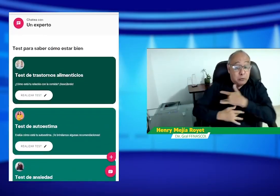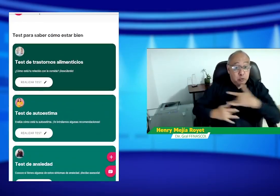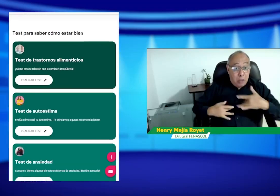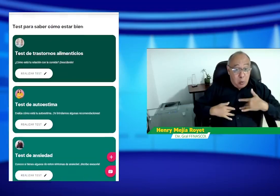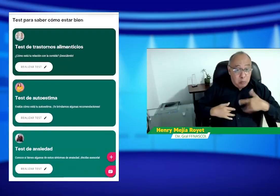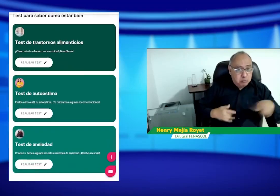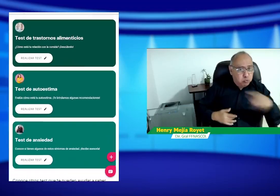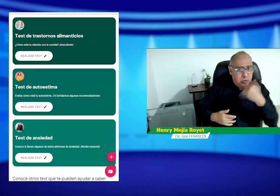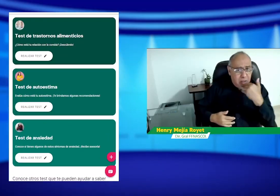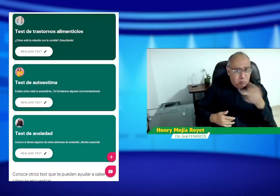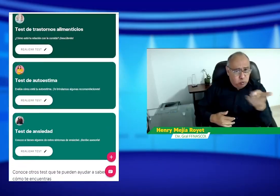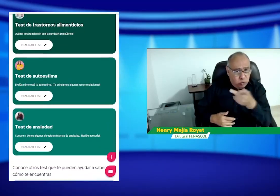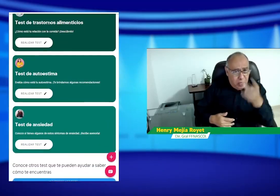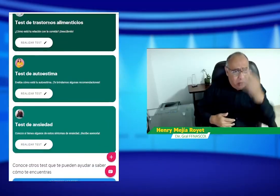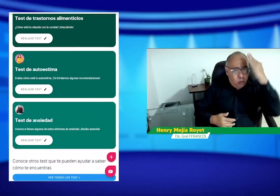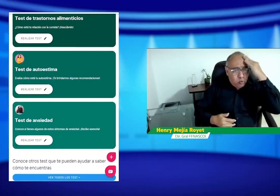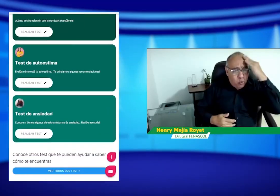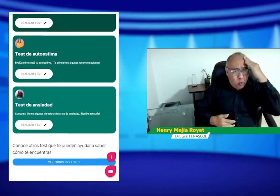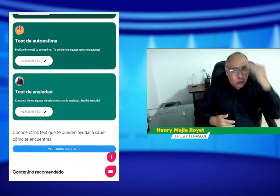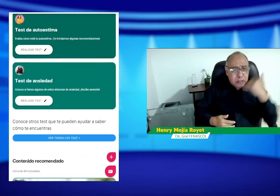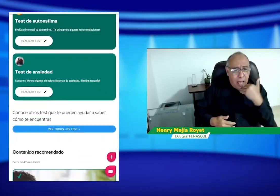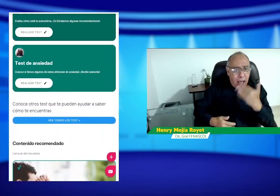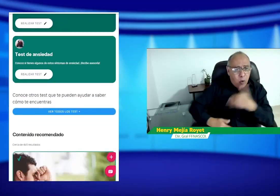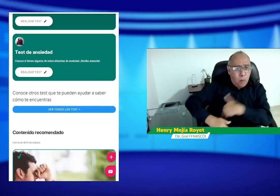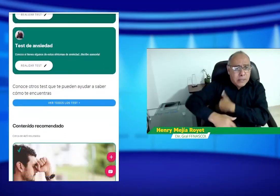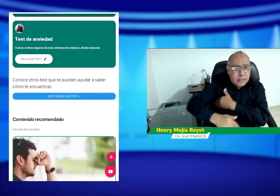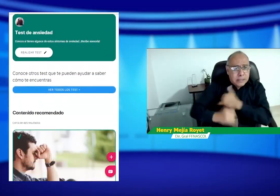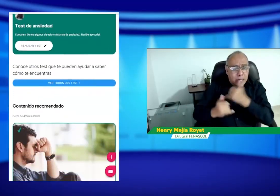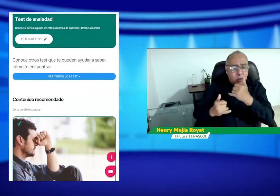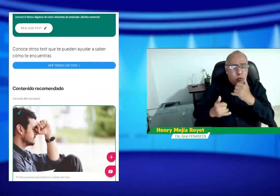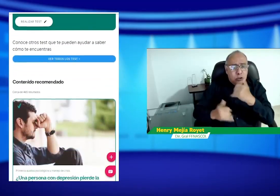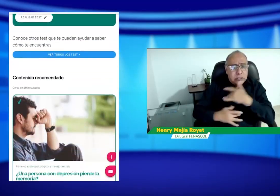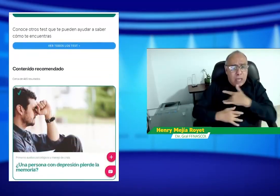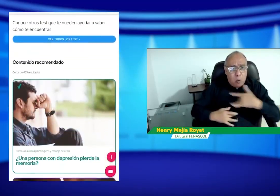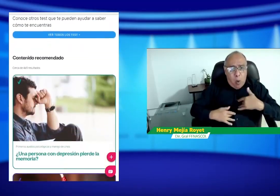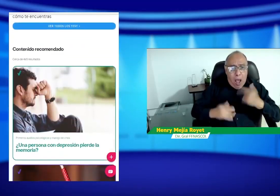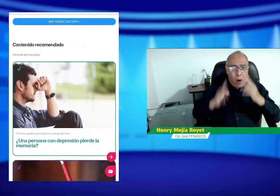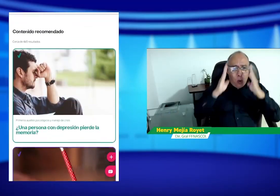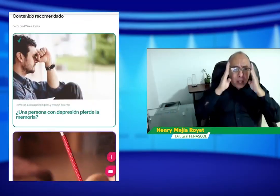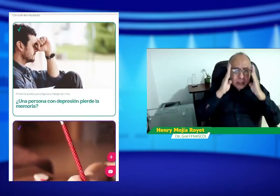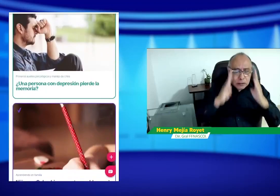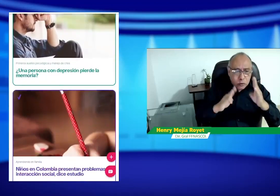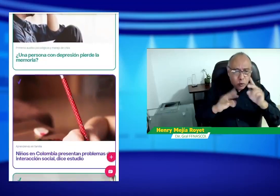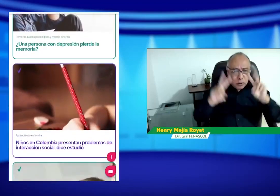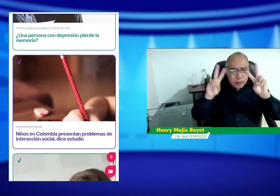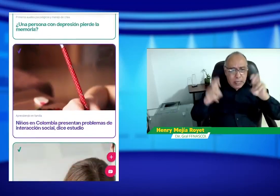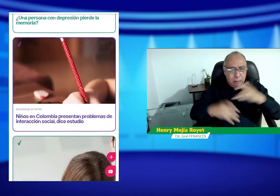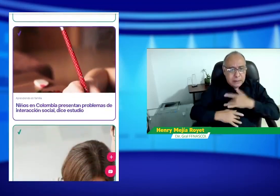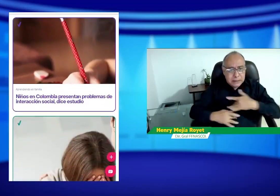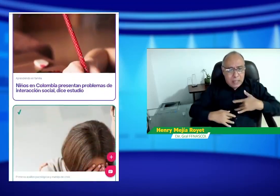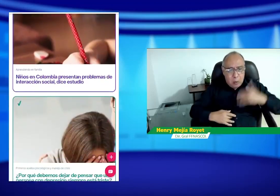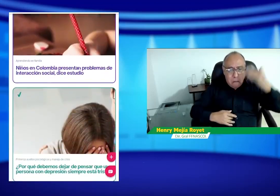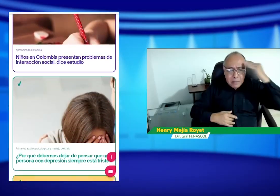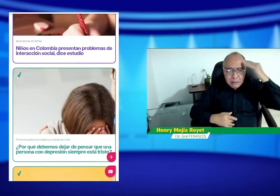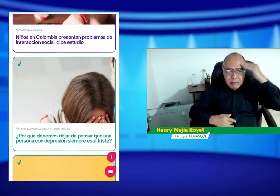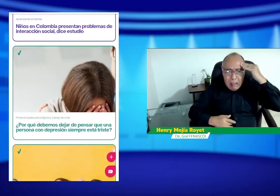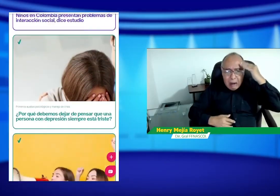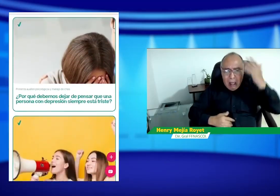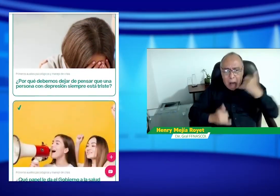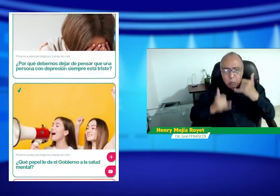entidades, para que se haga esa incidencia y decir que puedan contar con los ajustes razonables. No sé si ustedes conocen si el